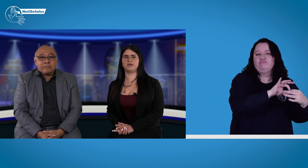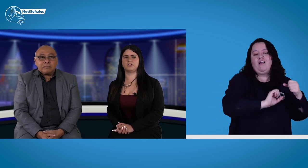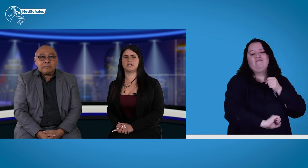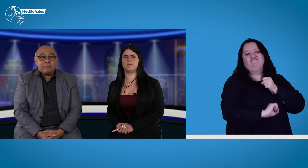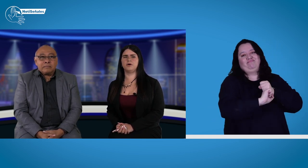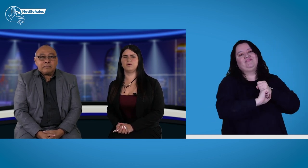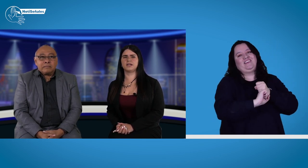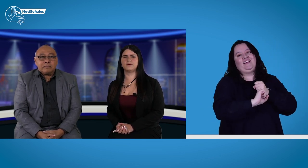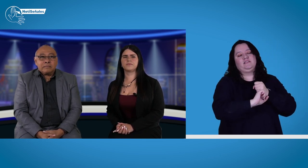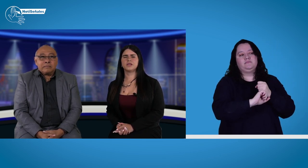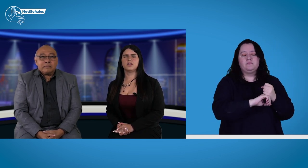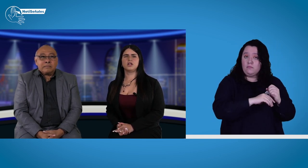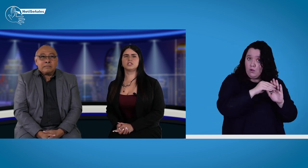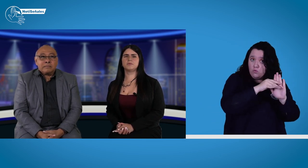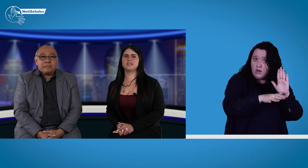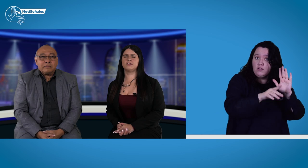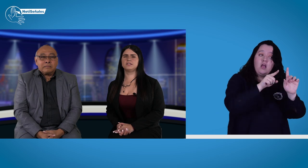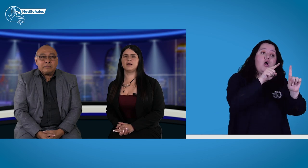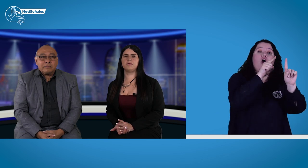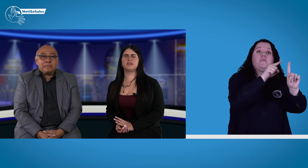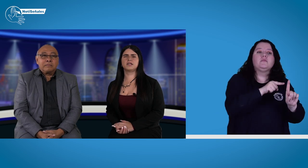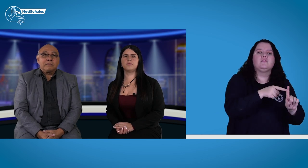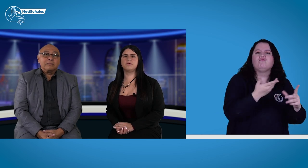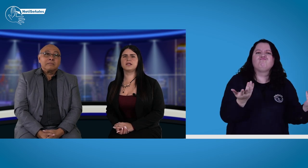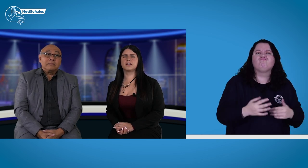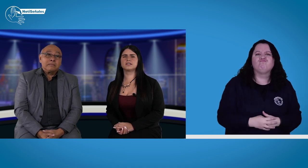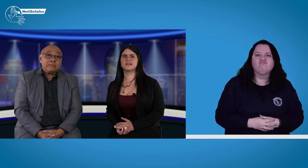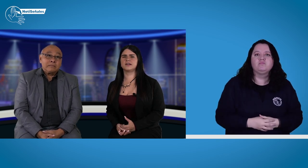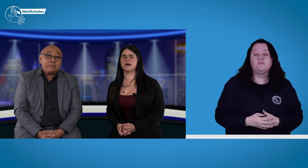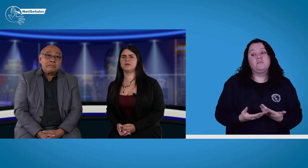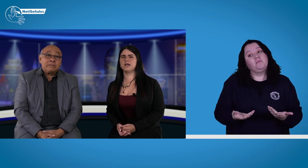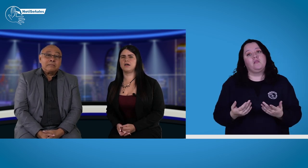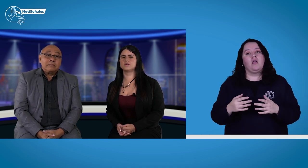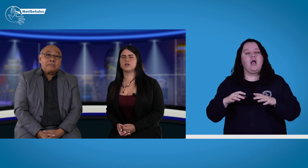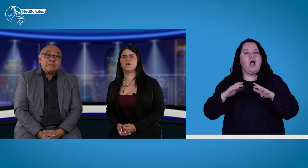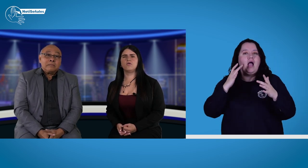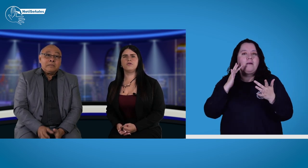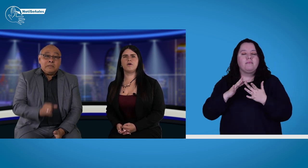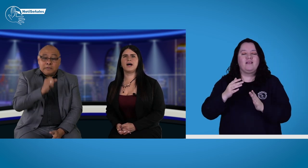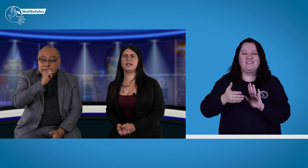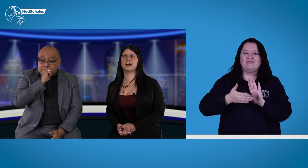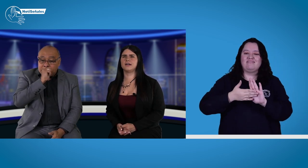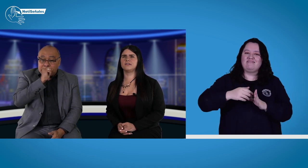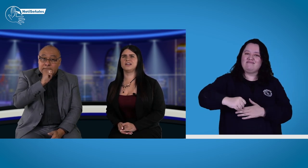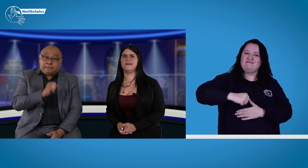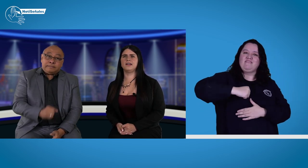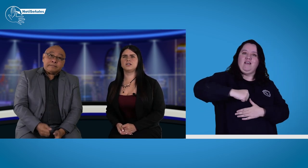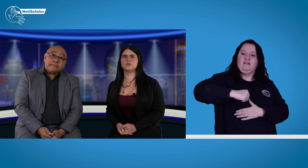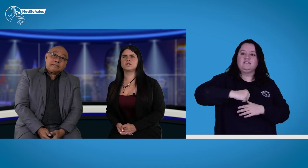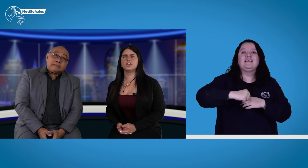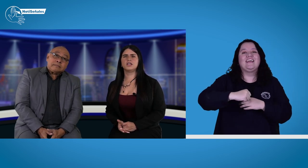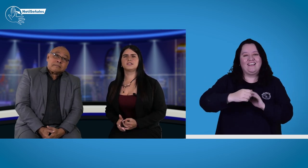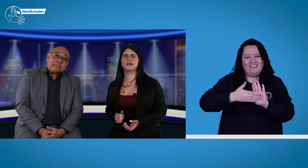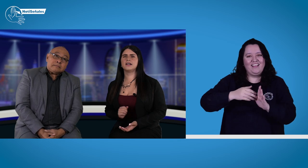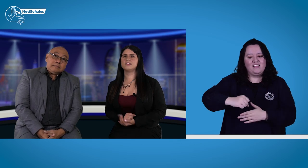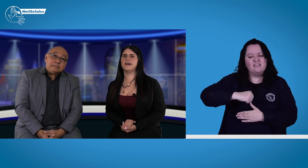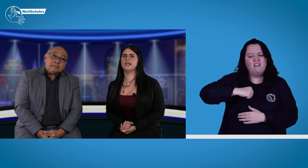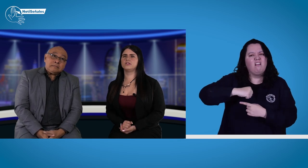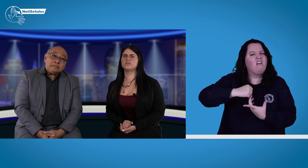política pública. Los objetivos de la política pública que están encaminados, uno, a la garantía de derechos y esa garantía de derechos